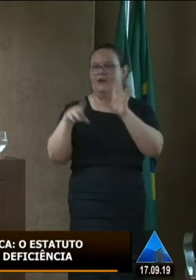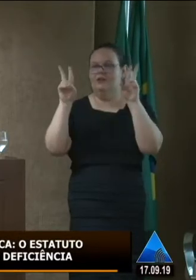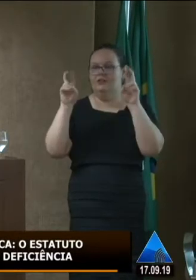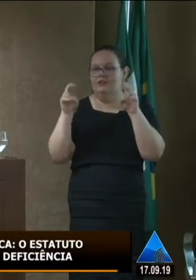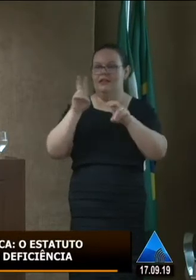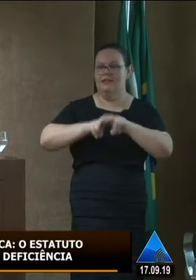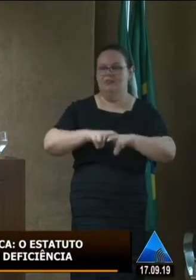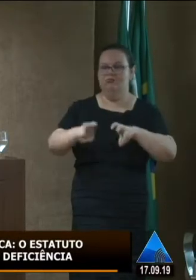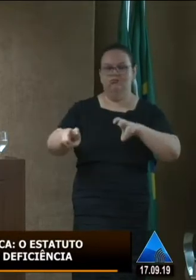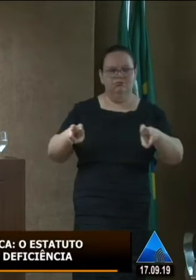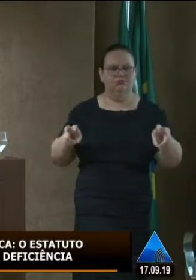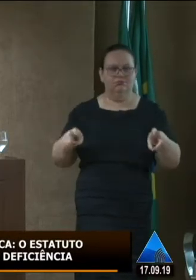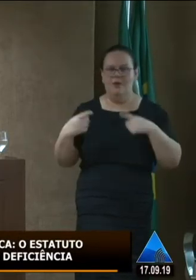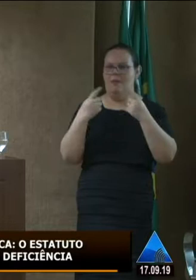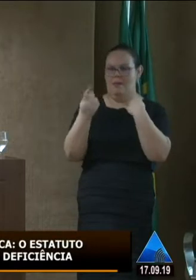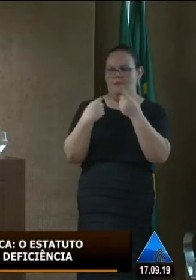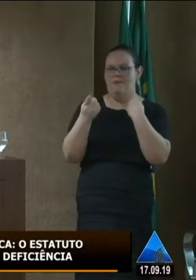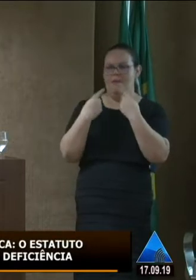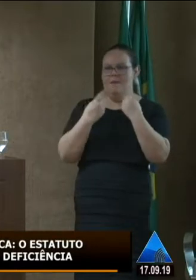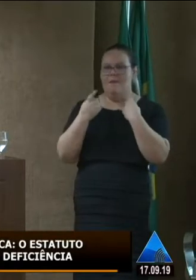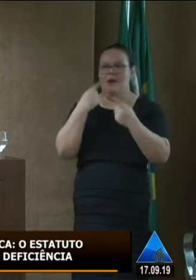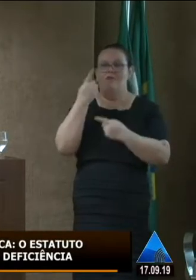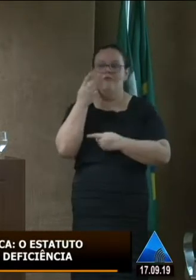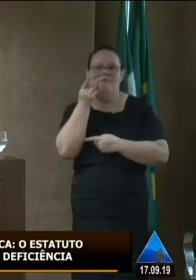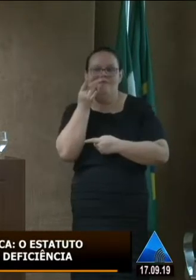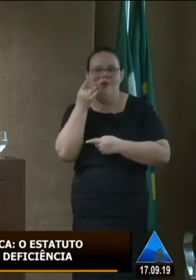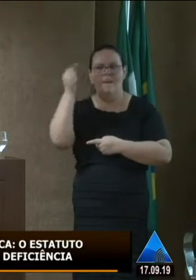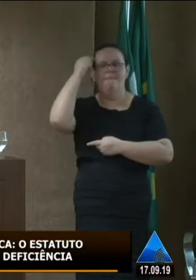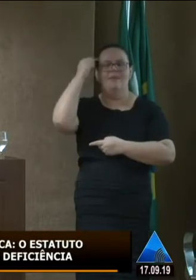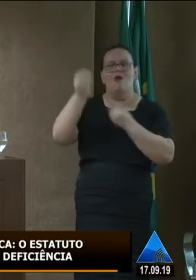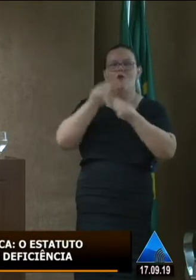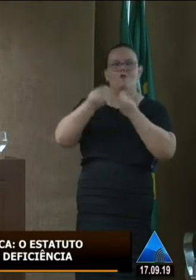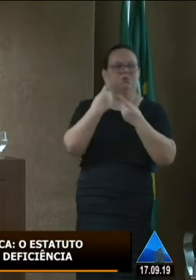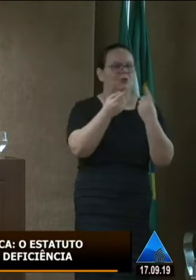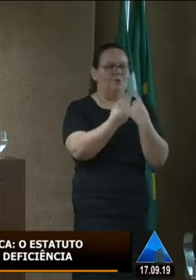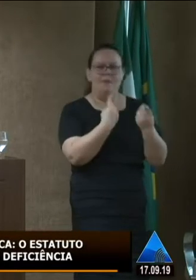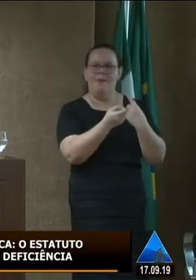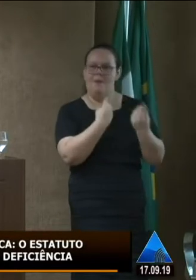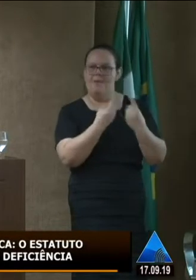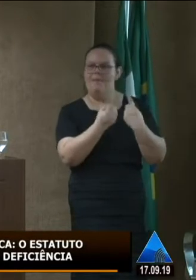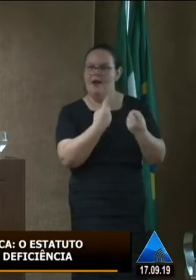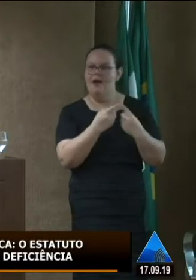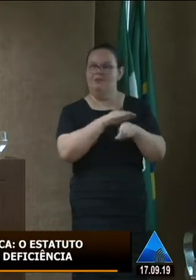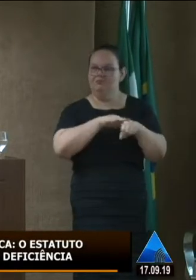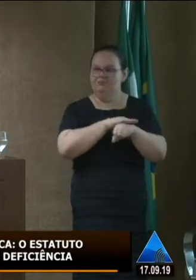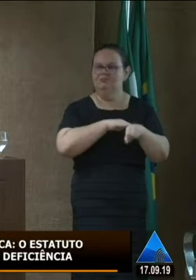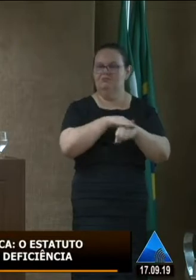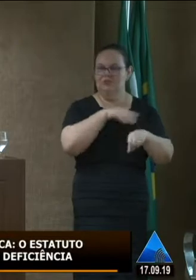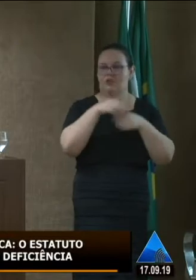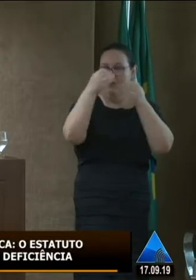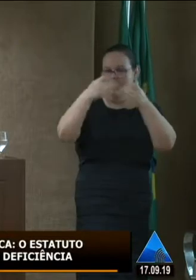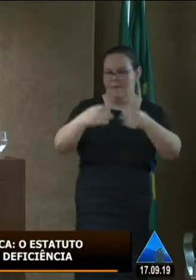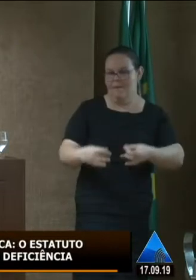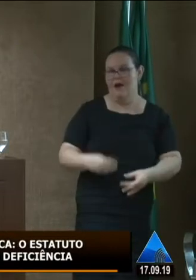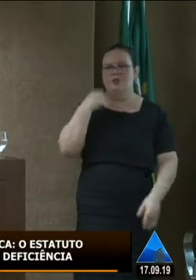sentar junto à assessoria e trazer o ponto de vista dessas associações, trazer o ponto de vista das entidades, trazer